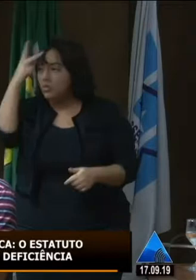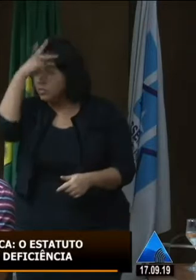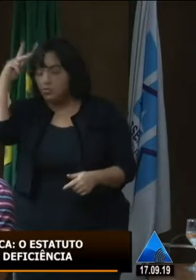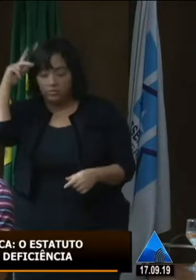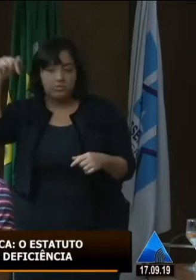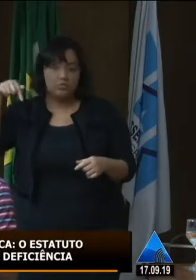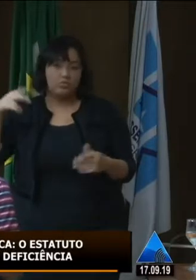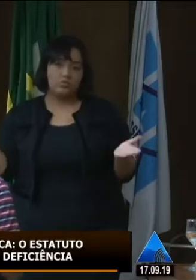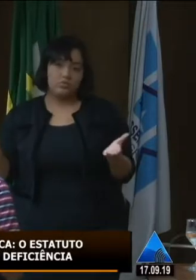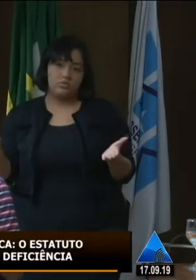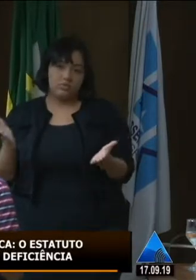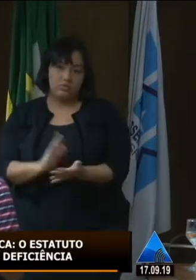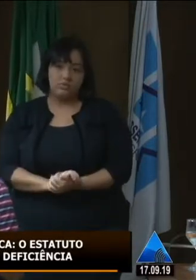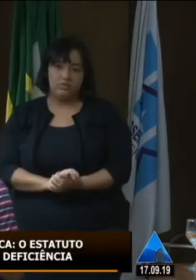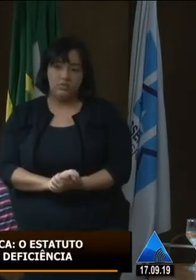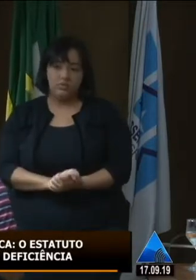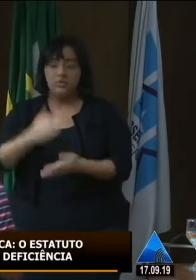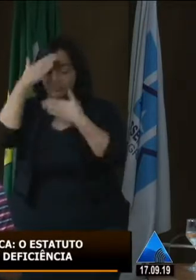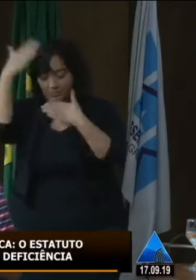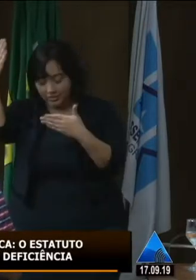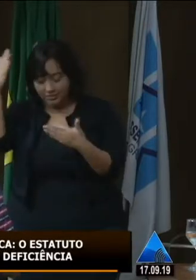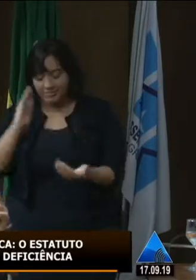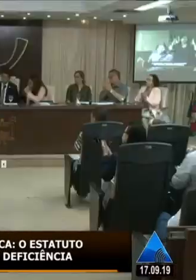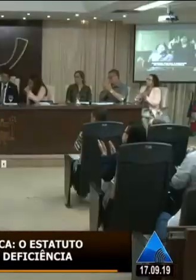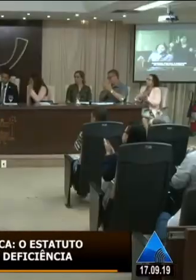estão aqui representando e sendo representadas. Obrigado.